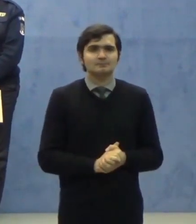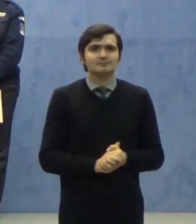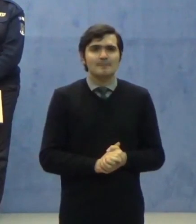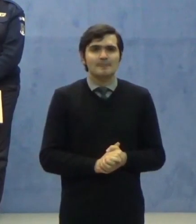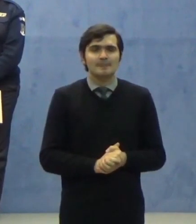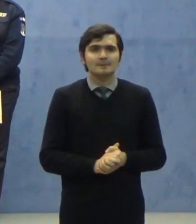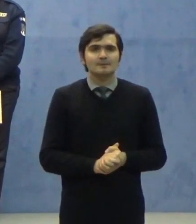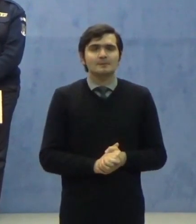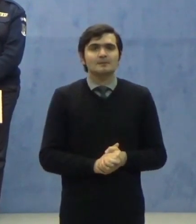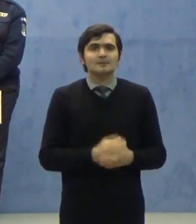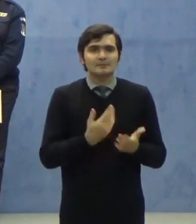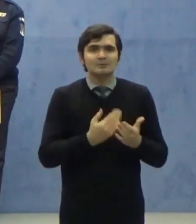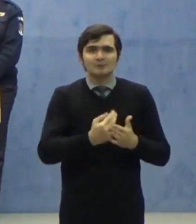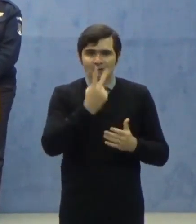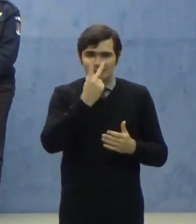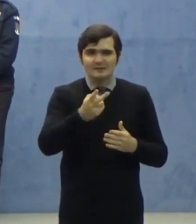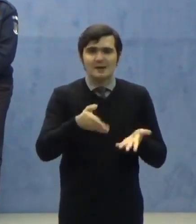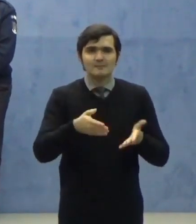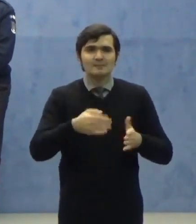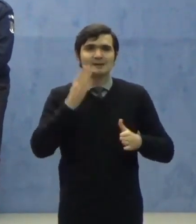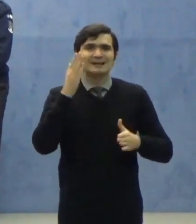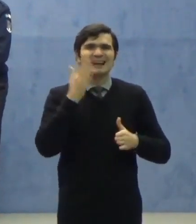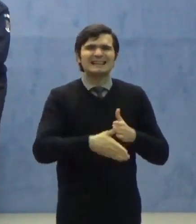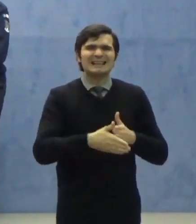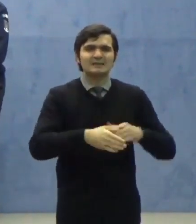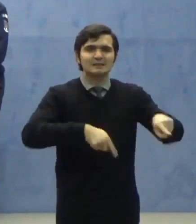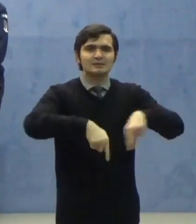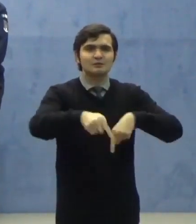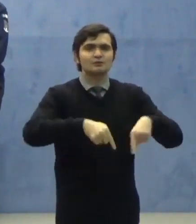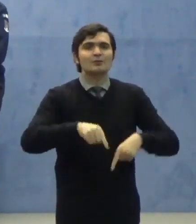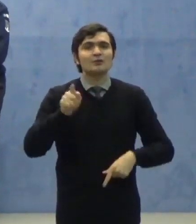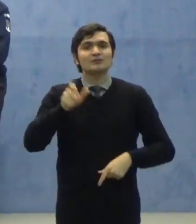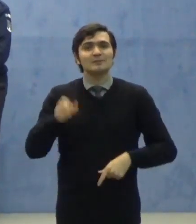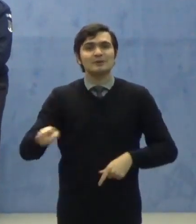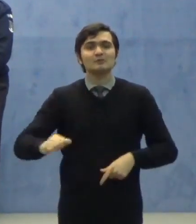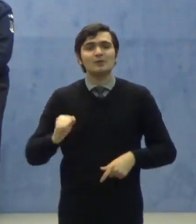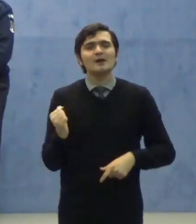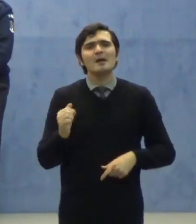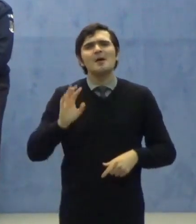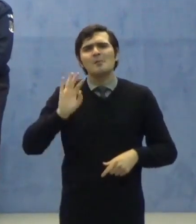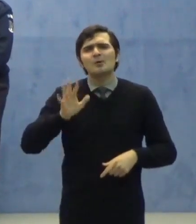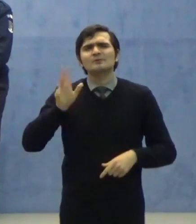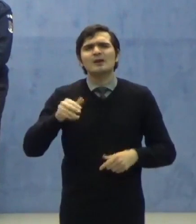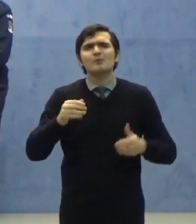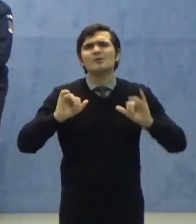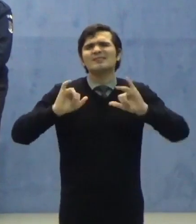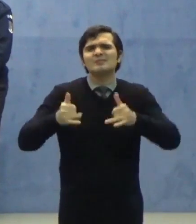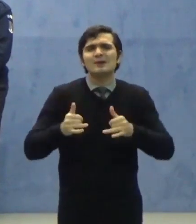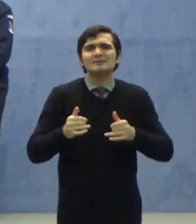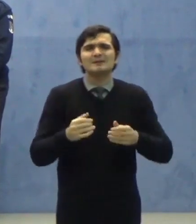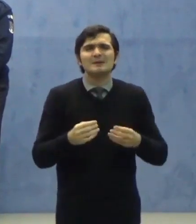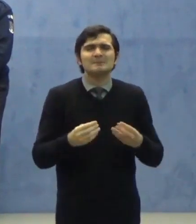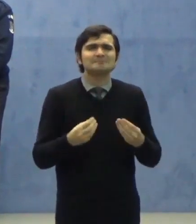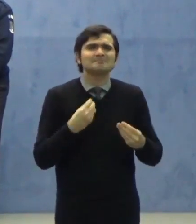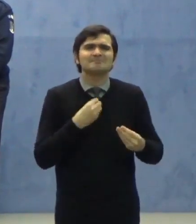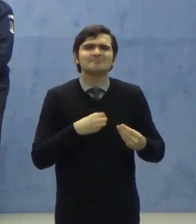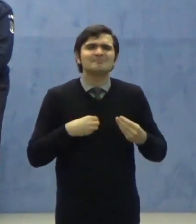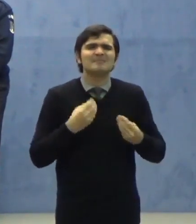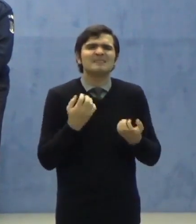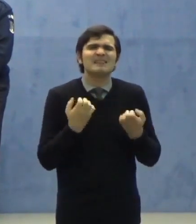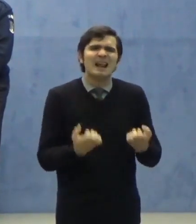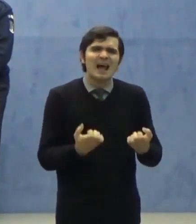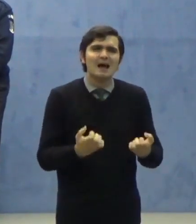având în vedere restricțiile de circulație, pot fi puse într-o situație delicată cu privire la aprovizionare sau la